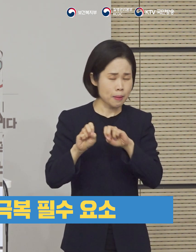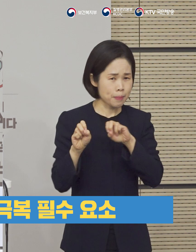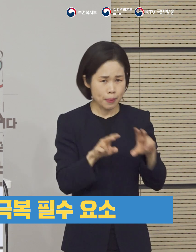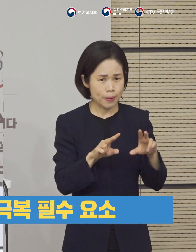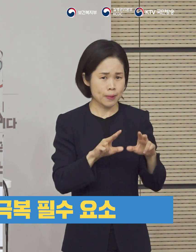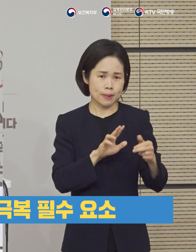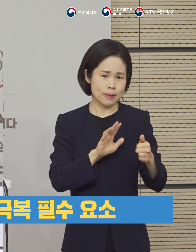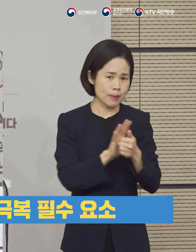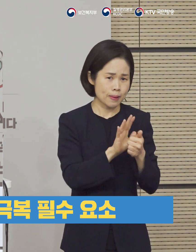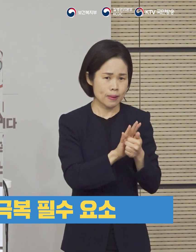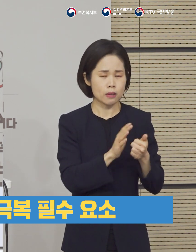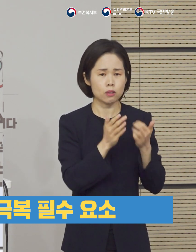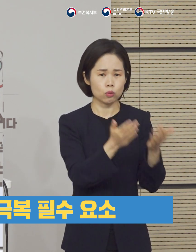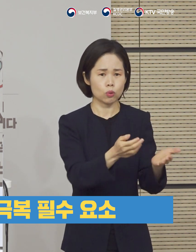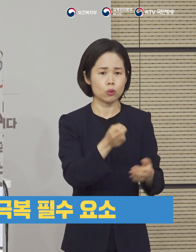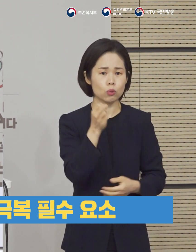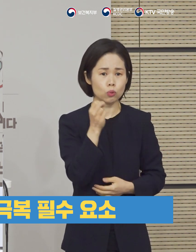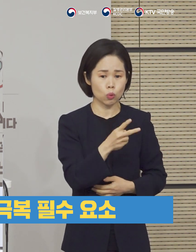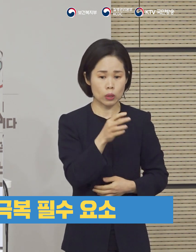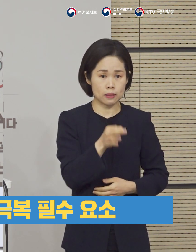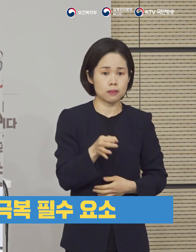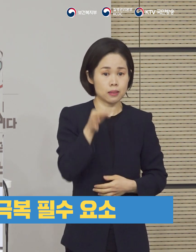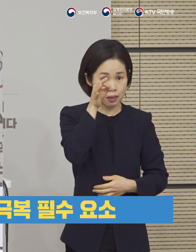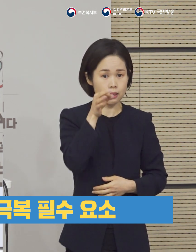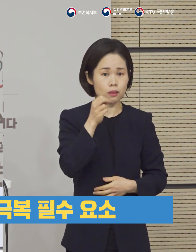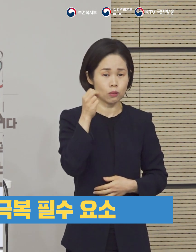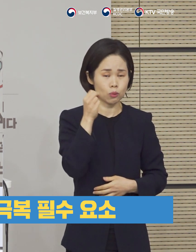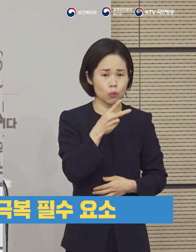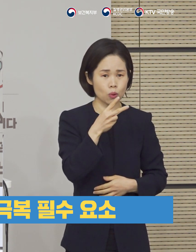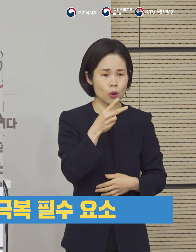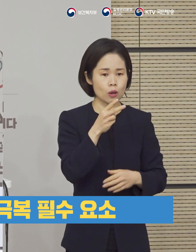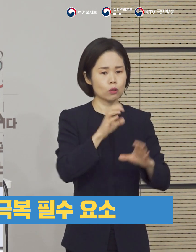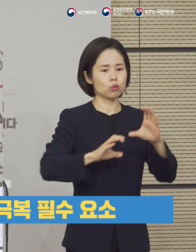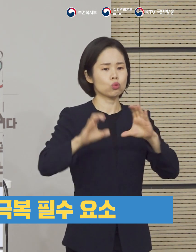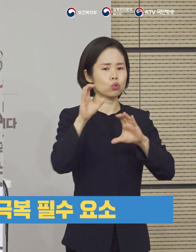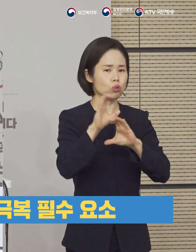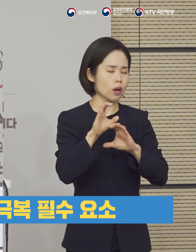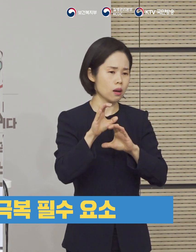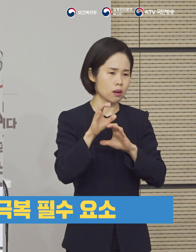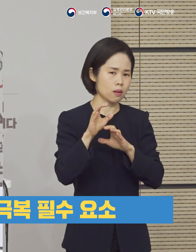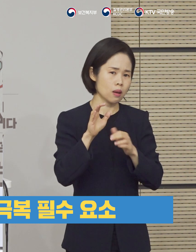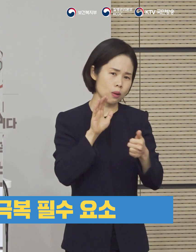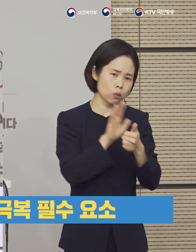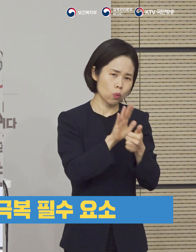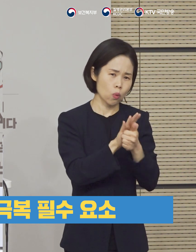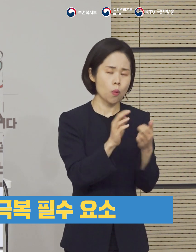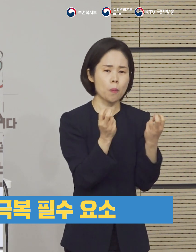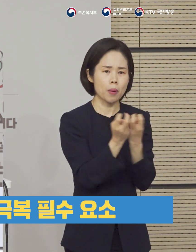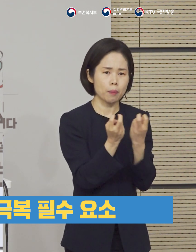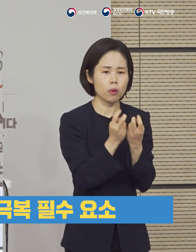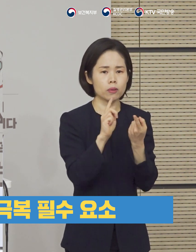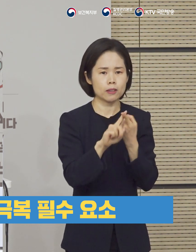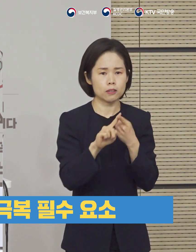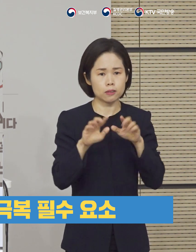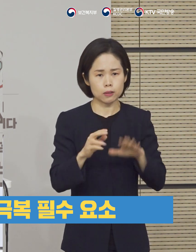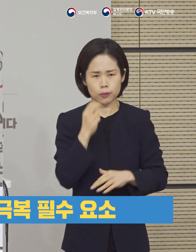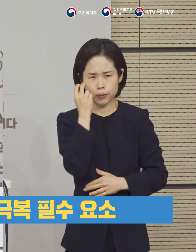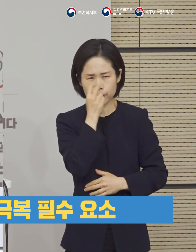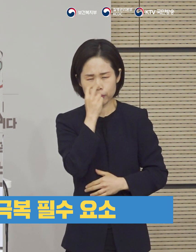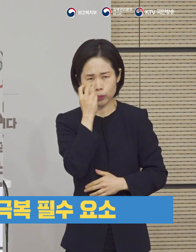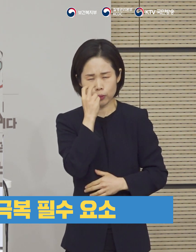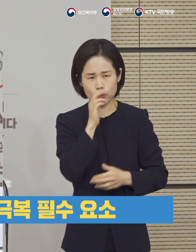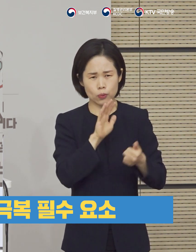수가의 신속한 편성과 인상 또 추가적인 조치의 가능성에 대해서도